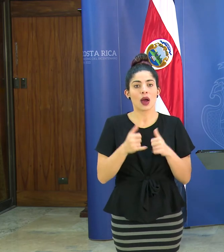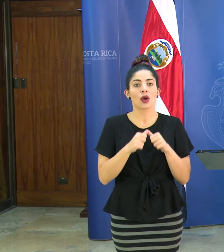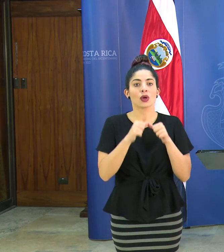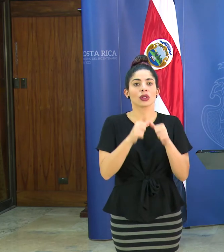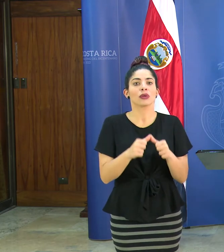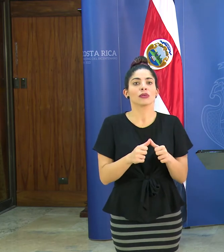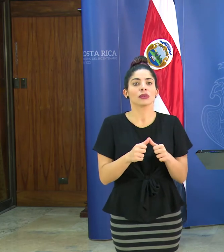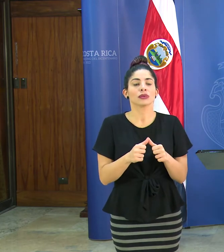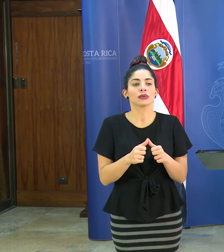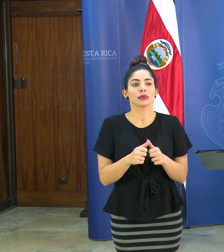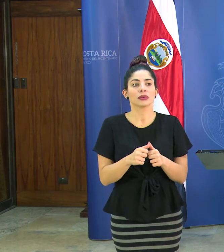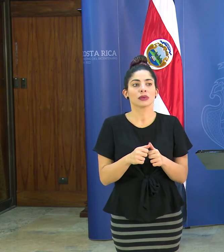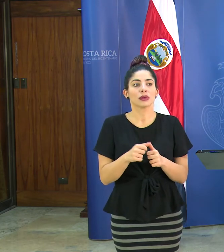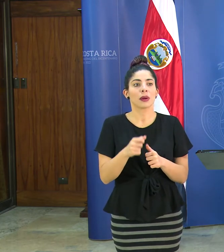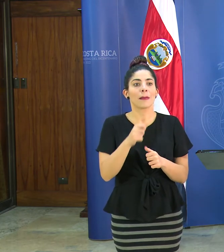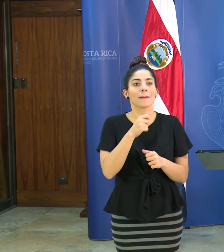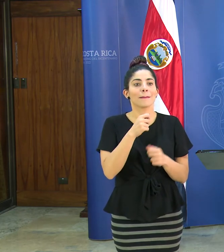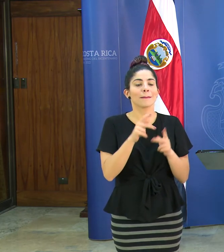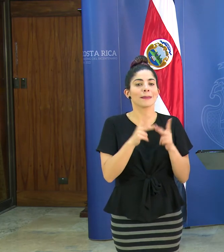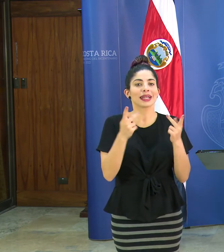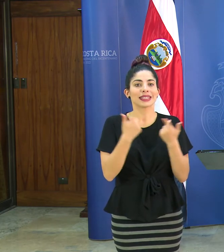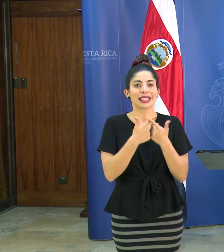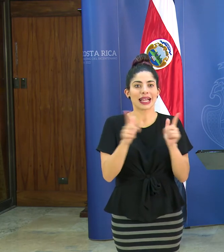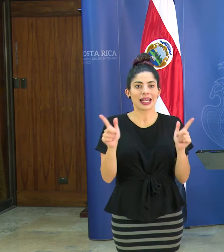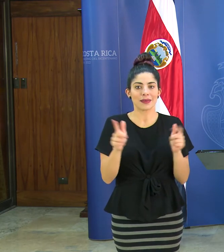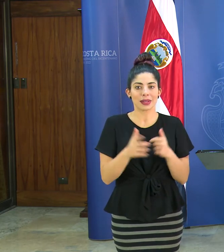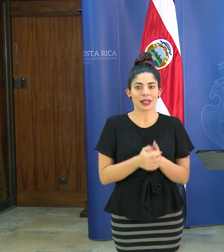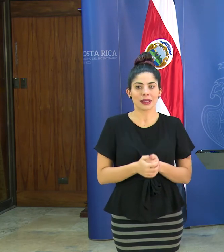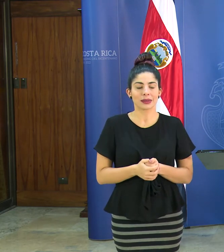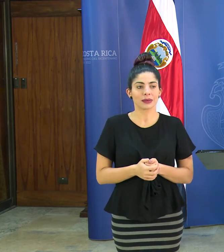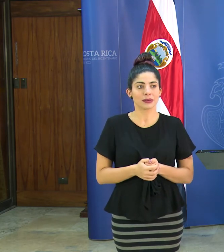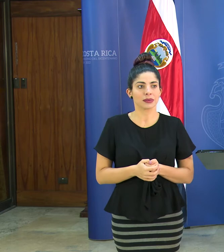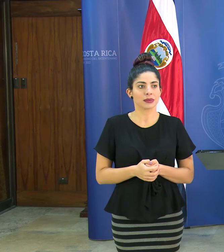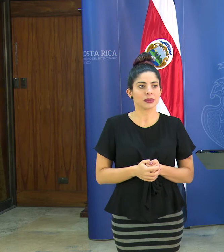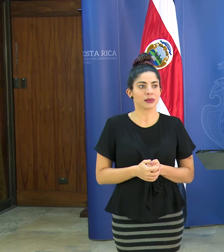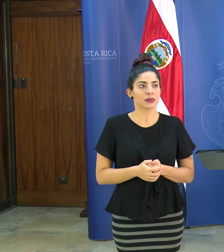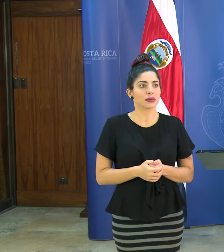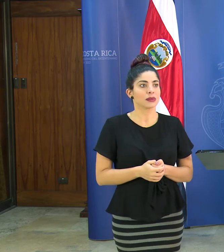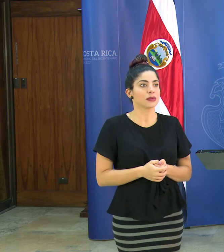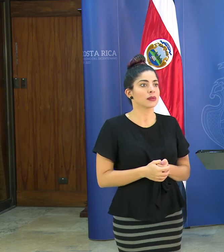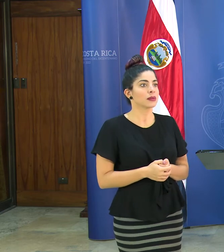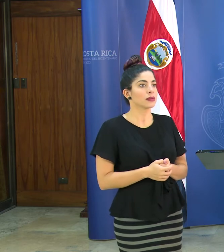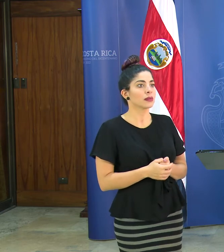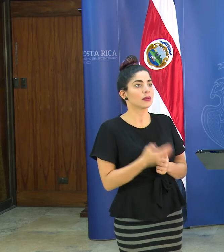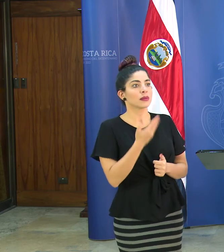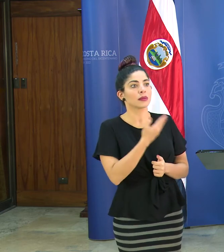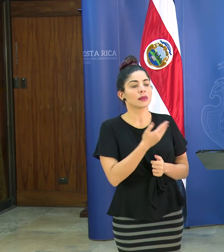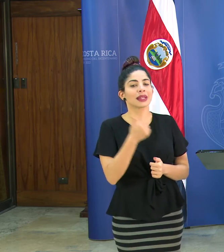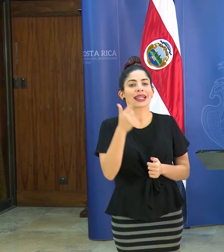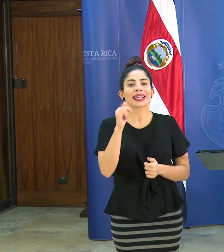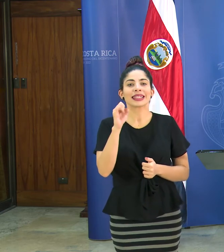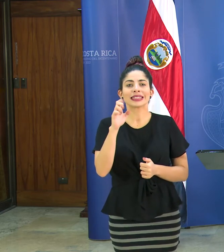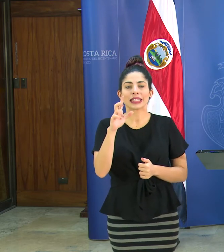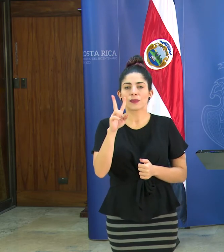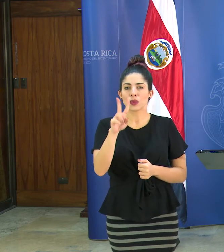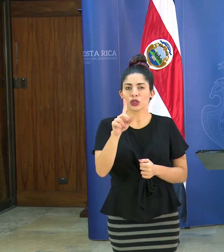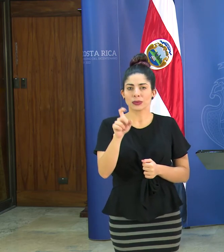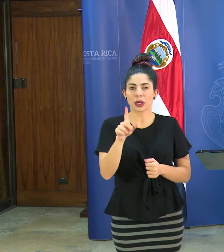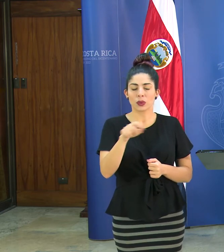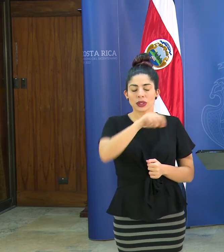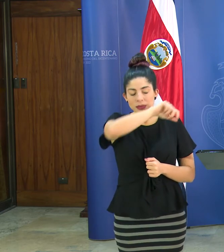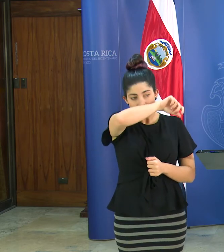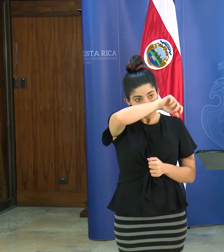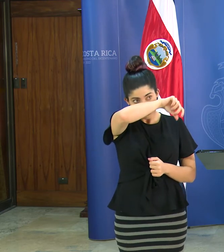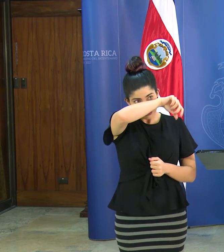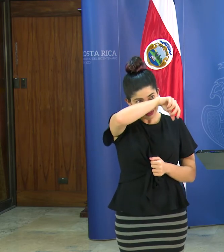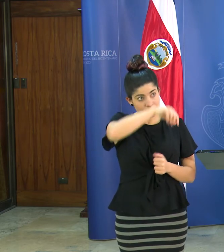continuamos con prensa libre por favor Sergio Jiménez sí día para doña Giselle se den dos consultas vamos a ver